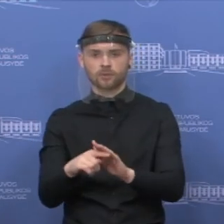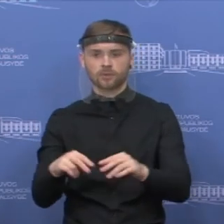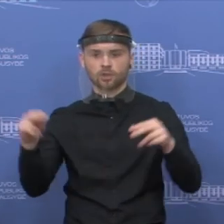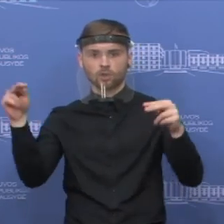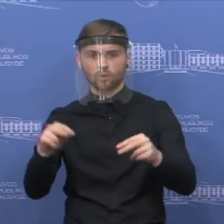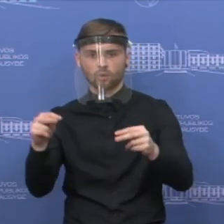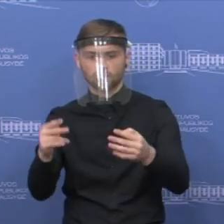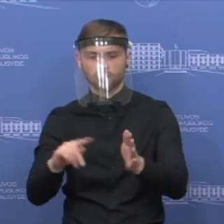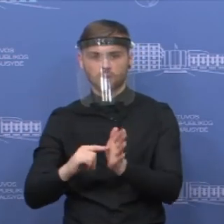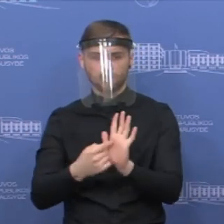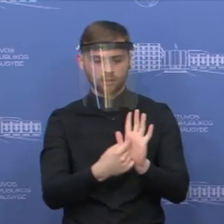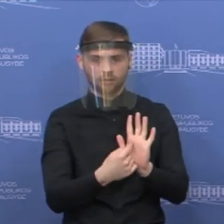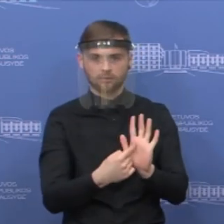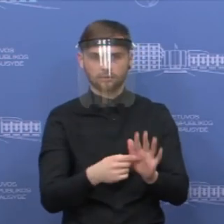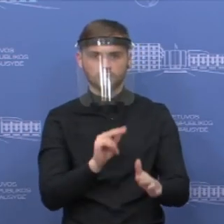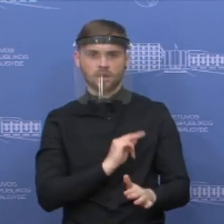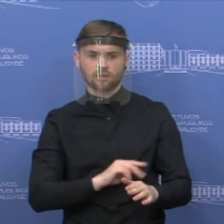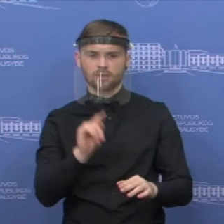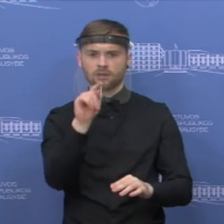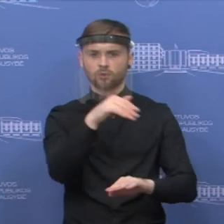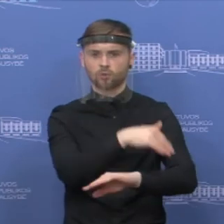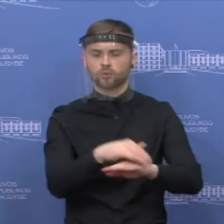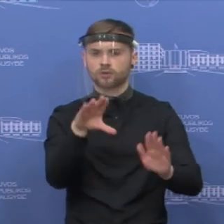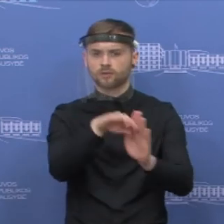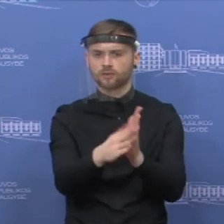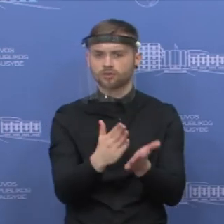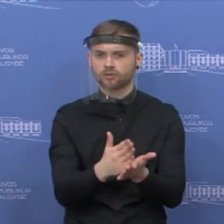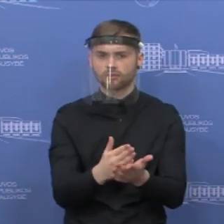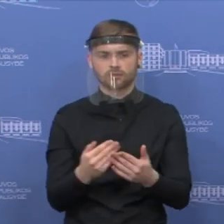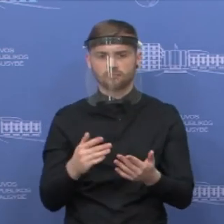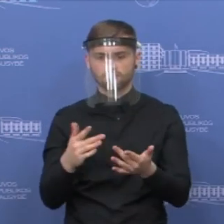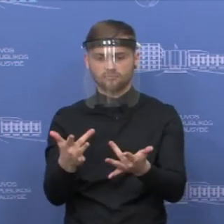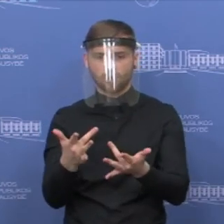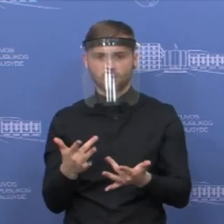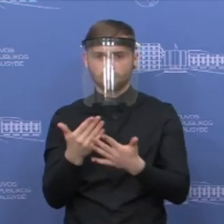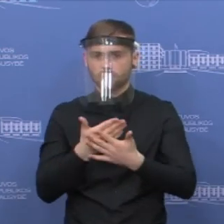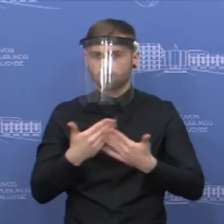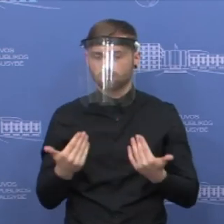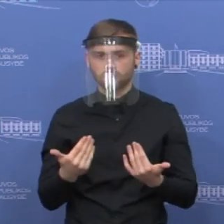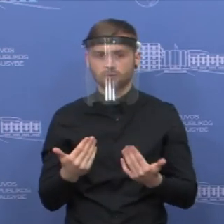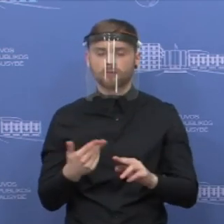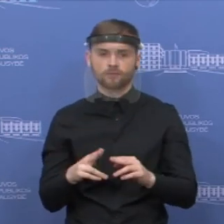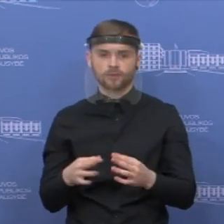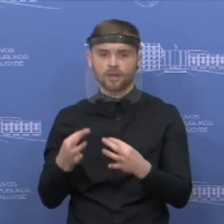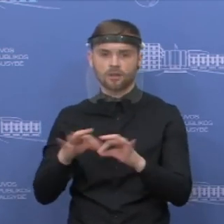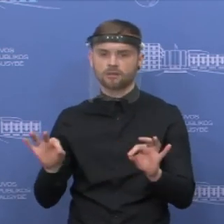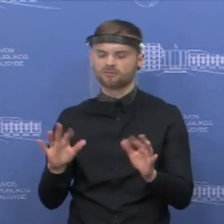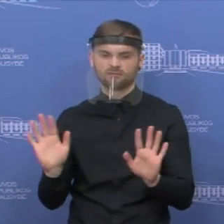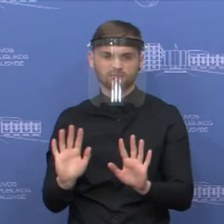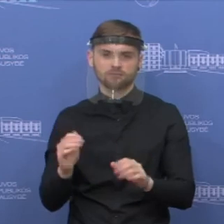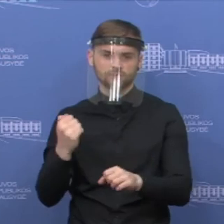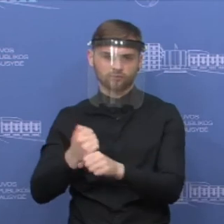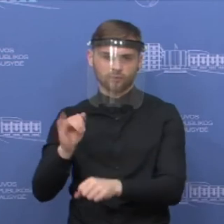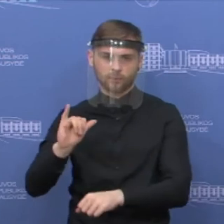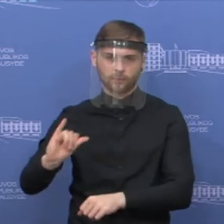kad turi nulatinį darbą užsienio valstybėje ir nekilnojimo turtą ir tokių būdų jie buvo neišleisti iš Lietuvos Respublikos